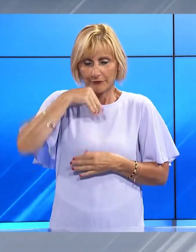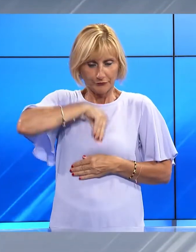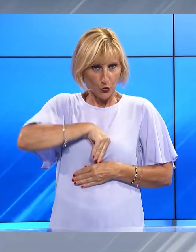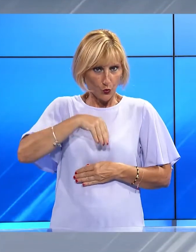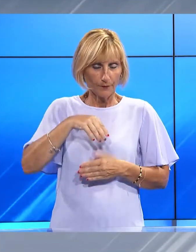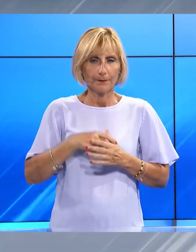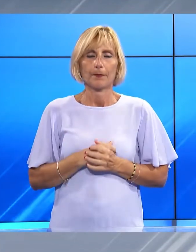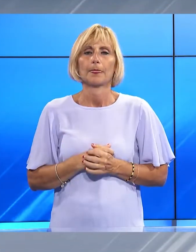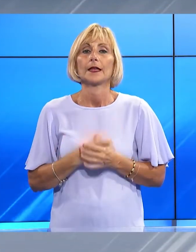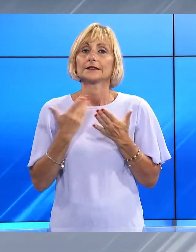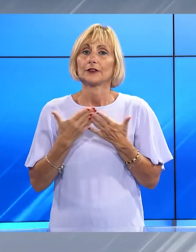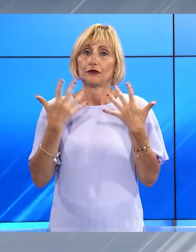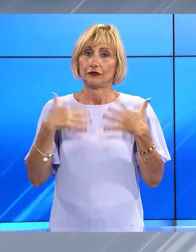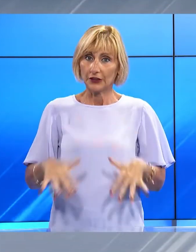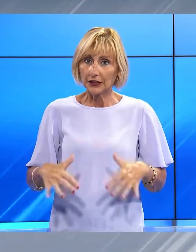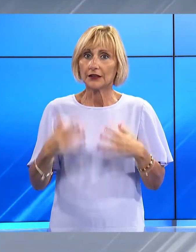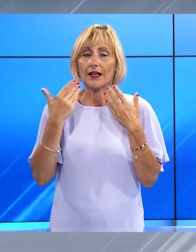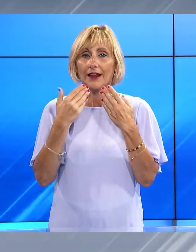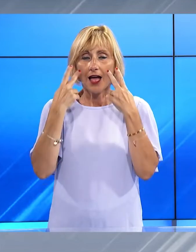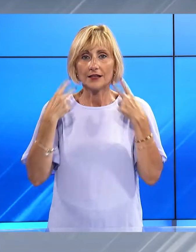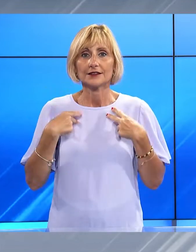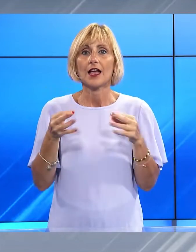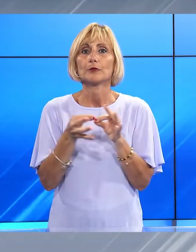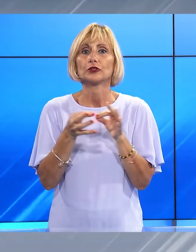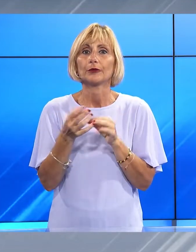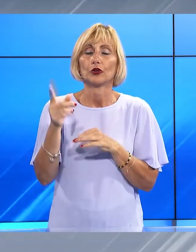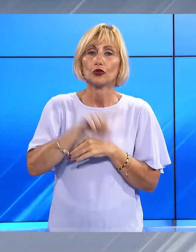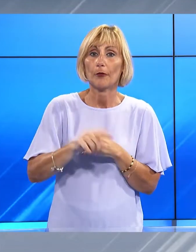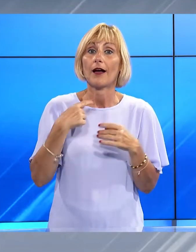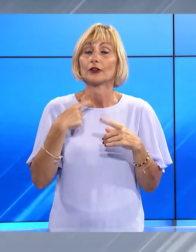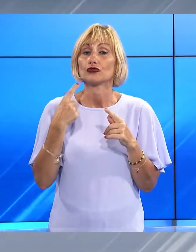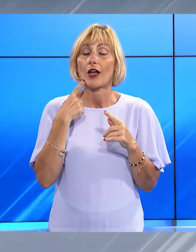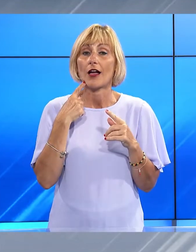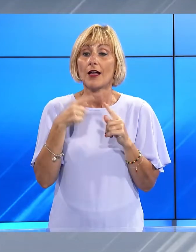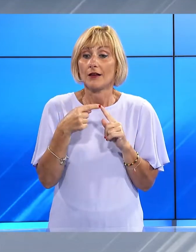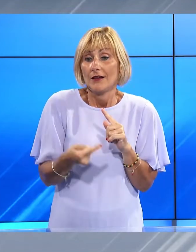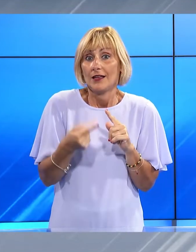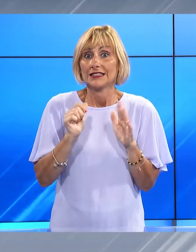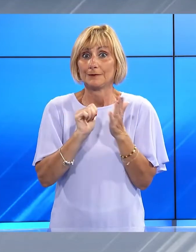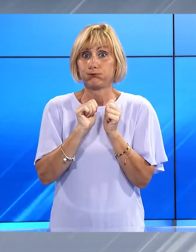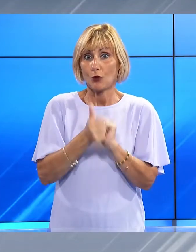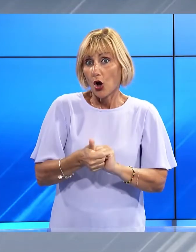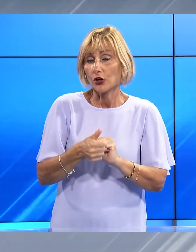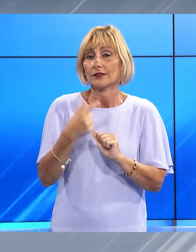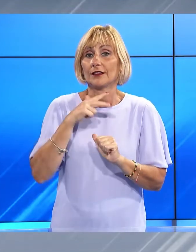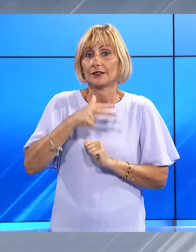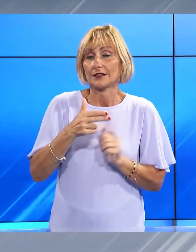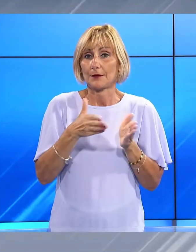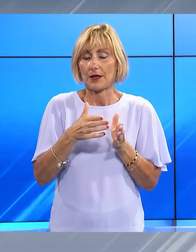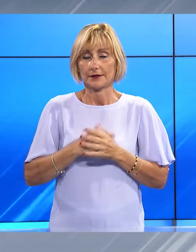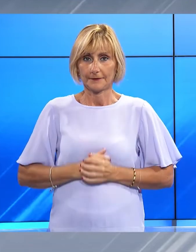Ci fermiamo qua con la pagina di Cronaca, vi lascio a Guido Casotti allo Sport, tra pochissimo noi ci rivediamo subito dopo per la terza parte.